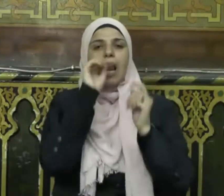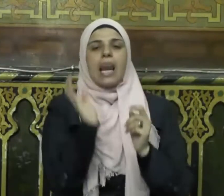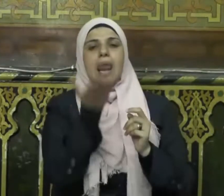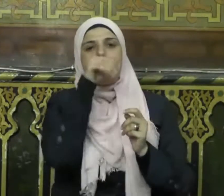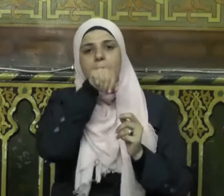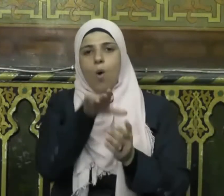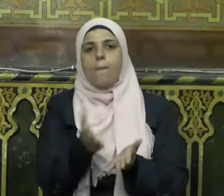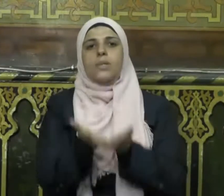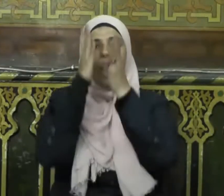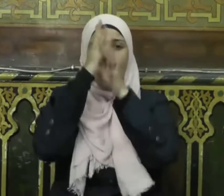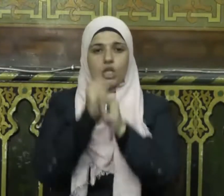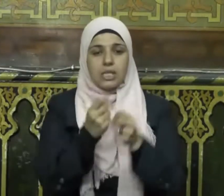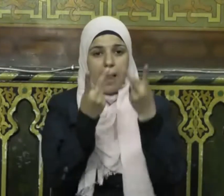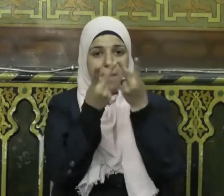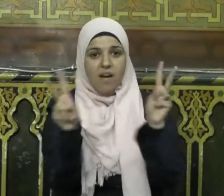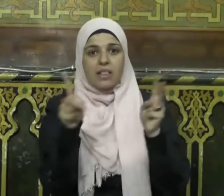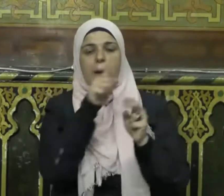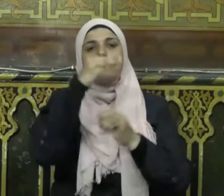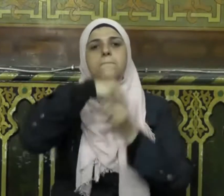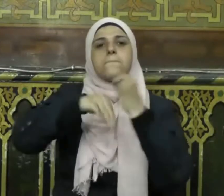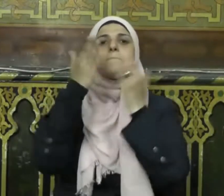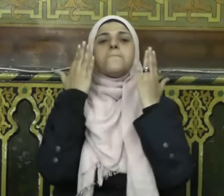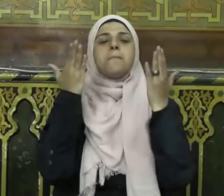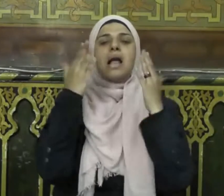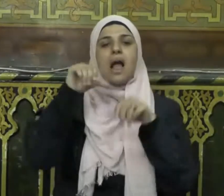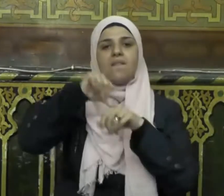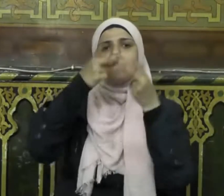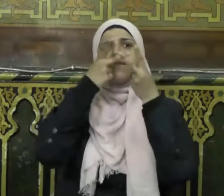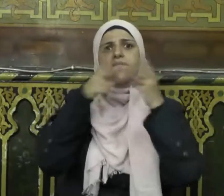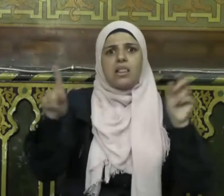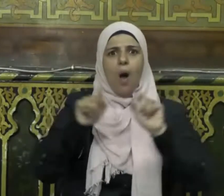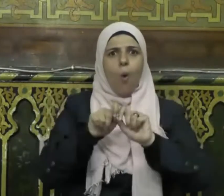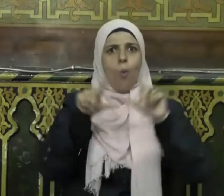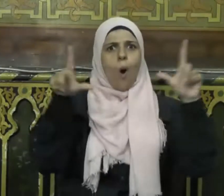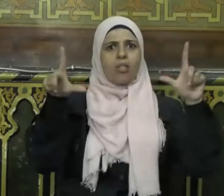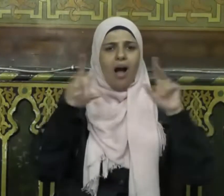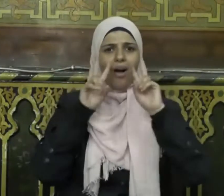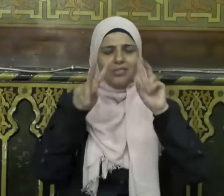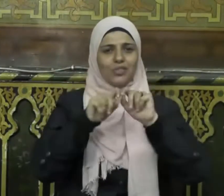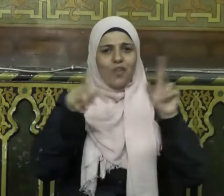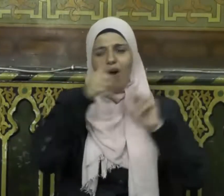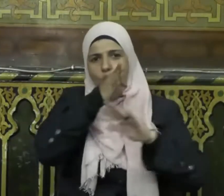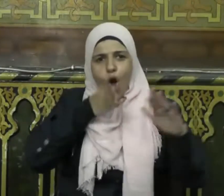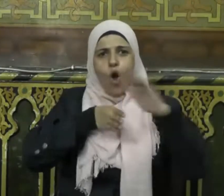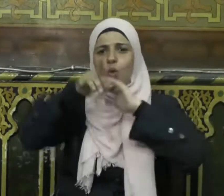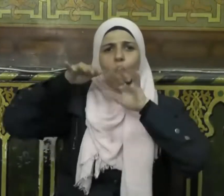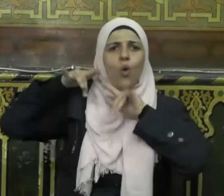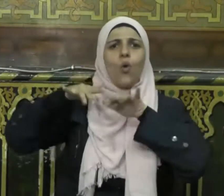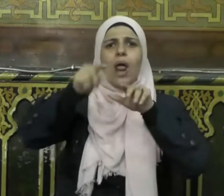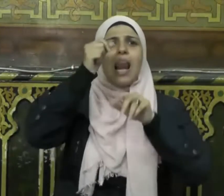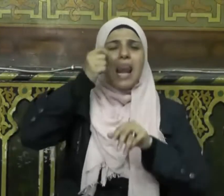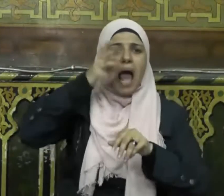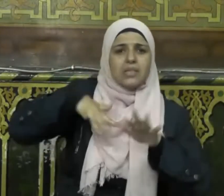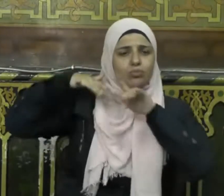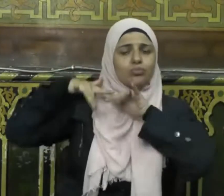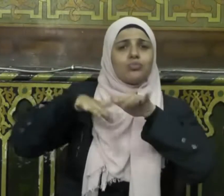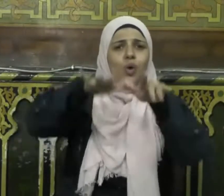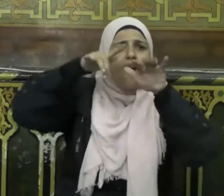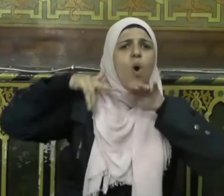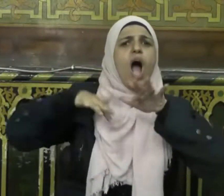صلى الله عليه وسلم مكة المكرمة فتحا مبينا ويدخل الناس في دين الله أفواجا